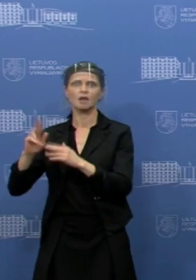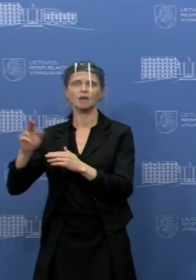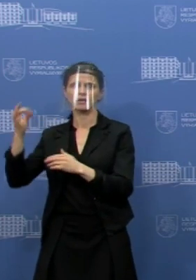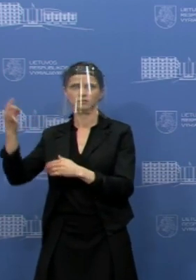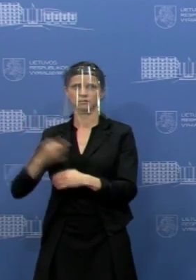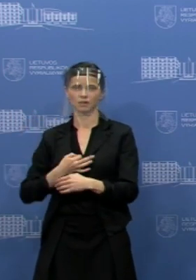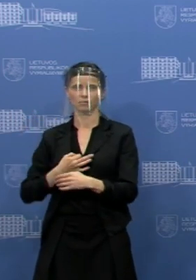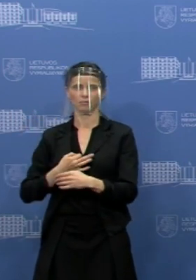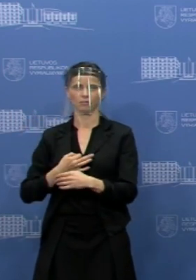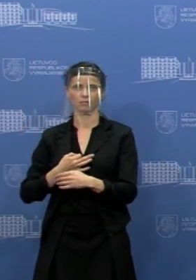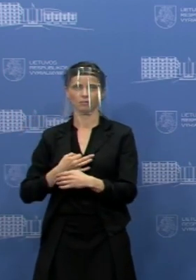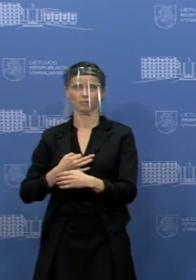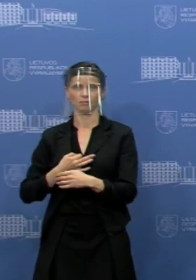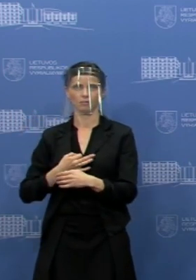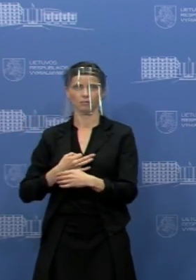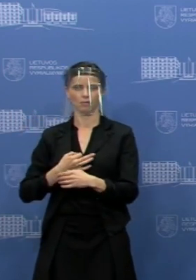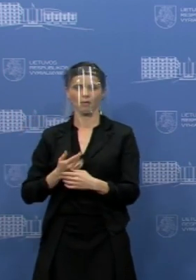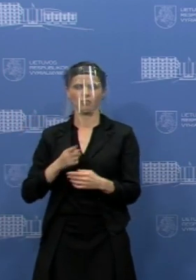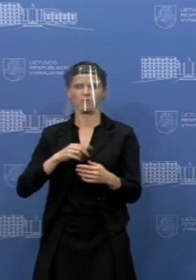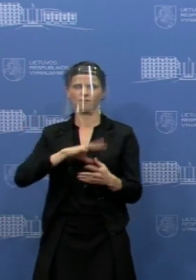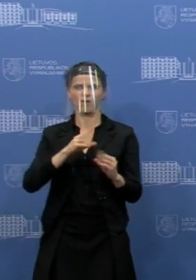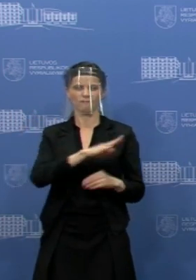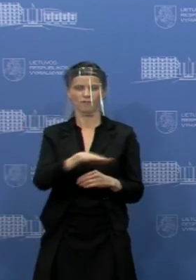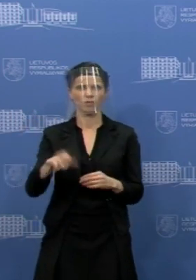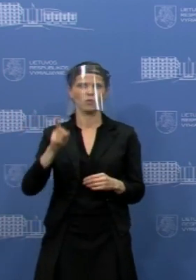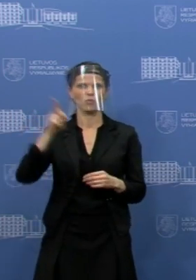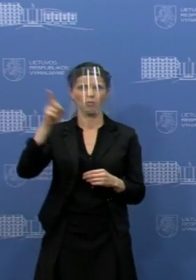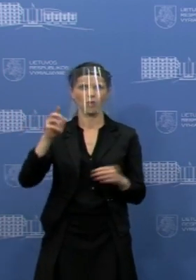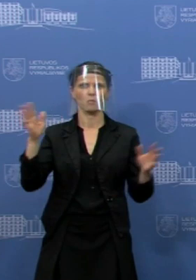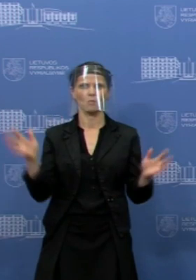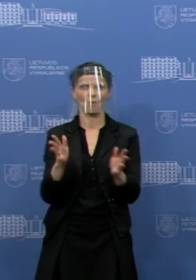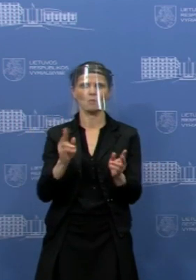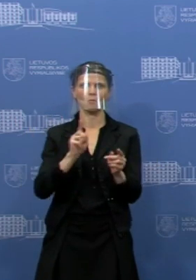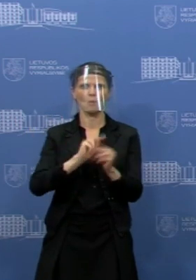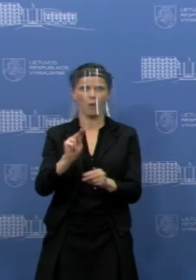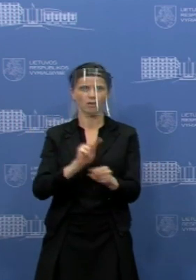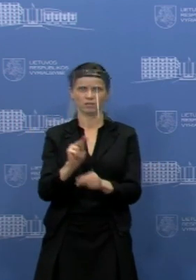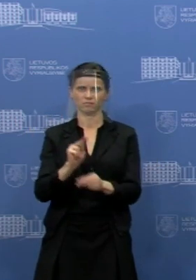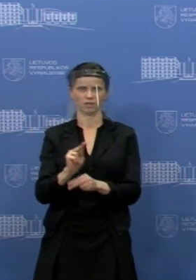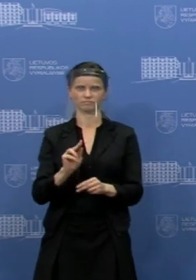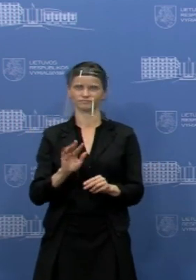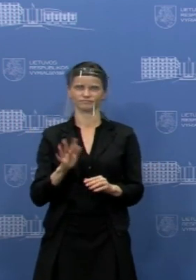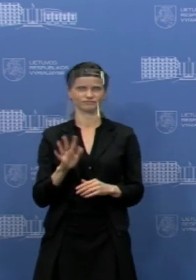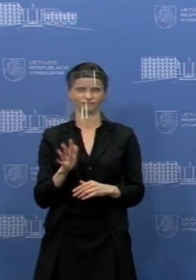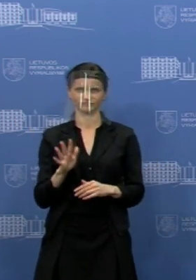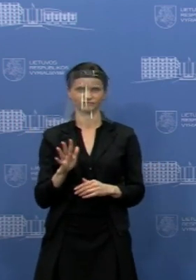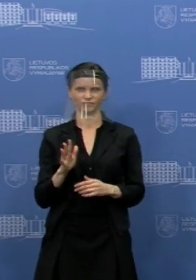visiškas pereimas į nuo tolinį ūgdymą yra tikrai